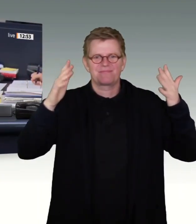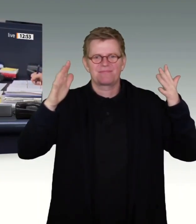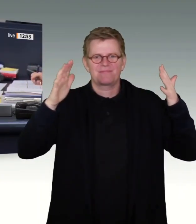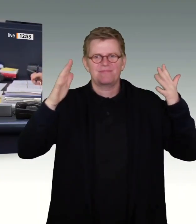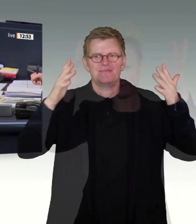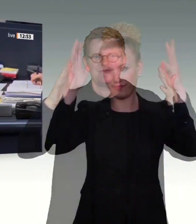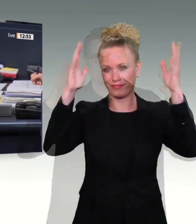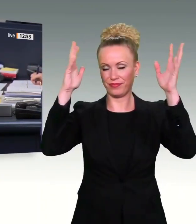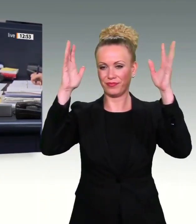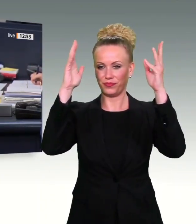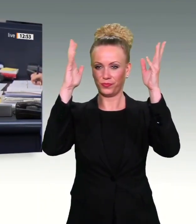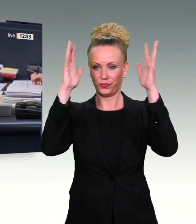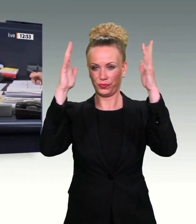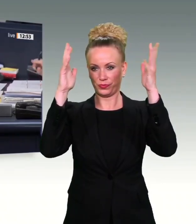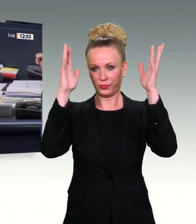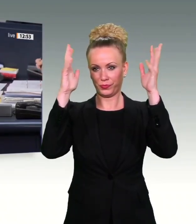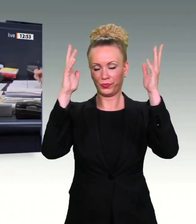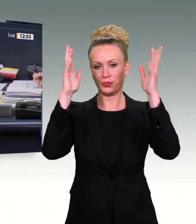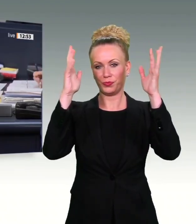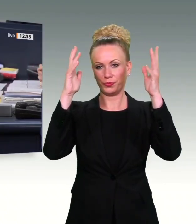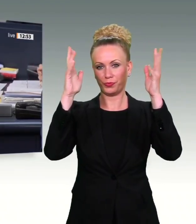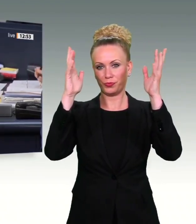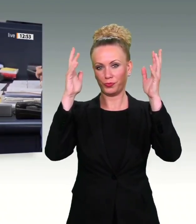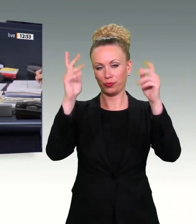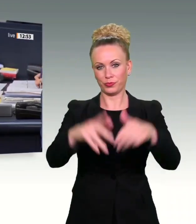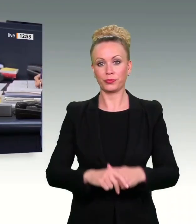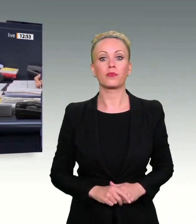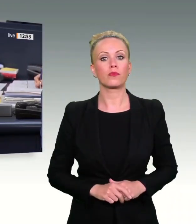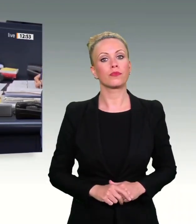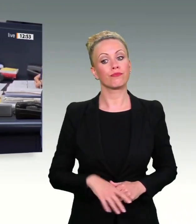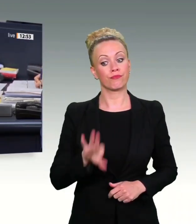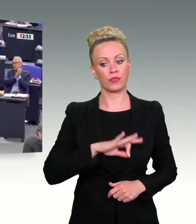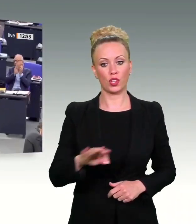Und für die Linke hat das Wort Anke Domscheit-Berg.